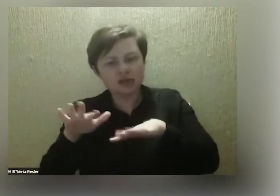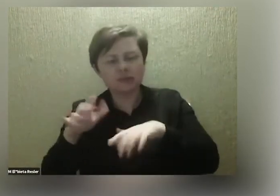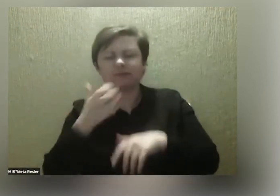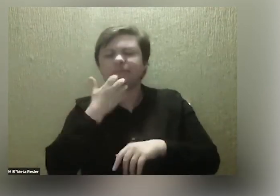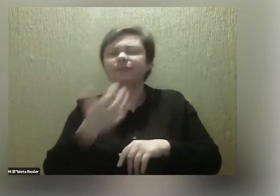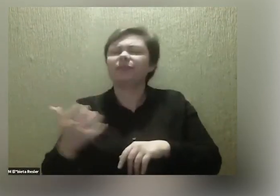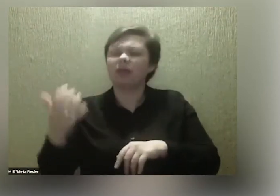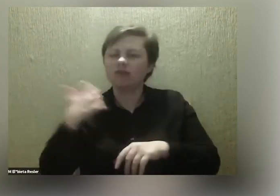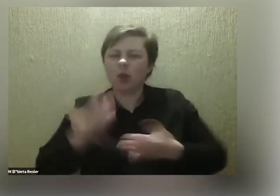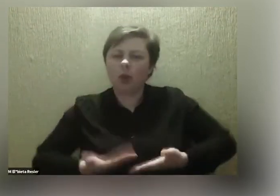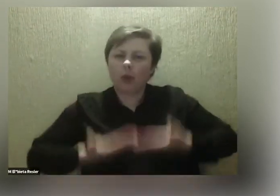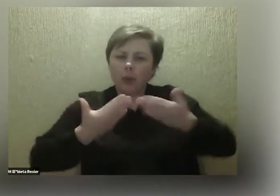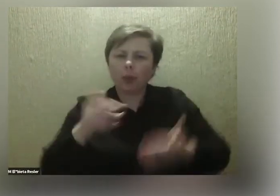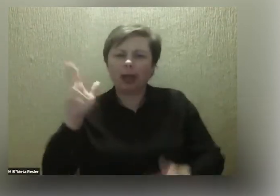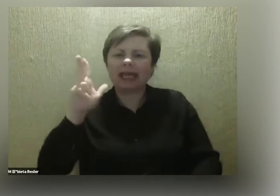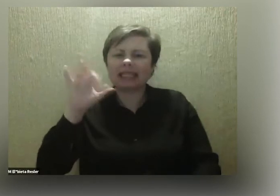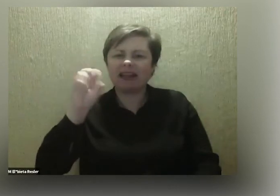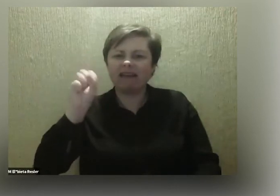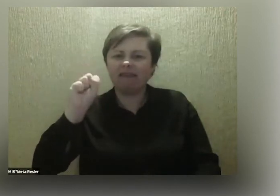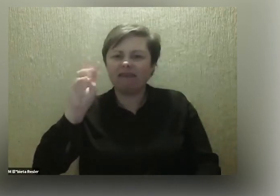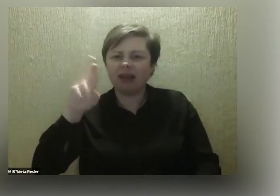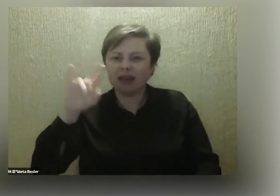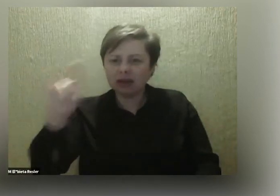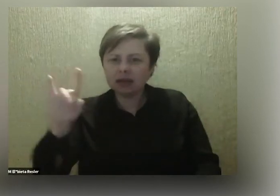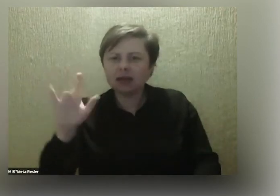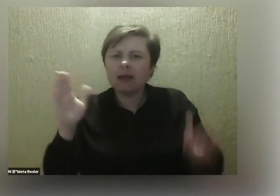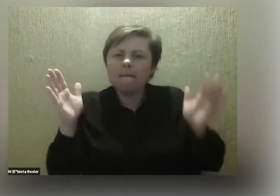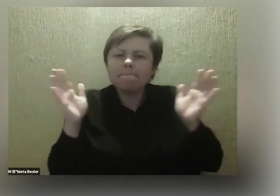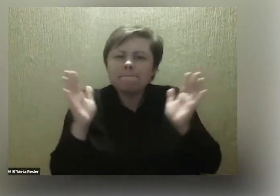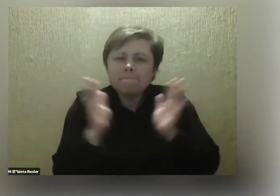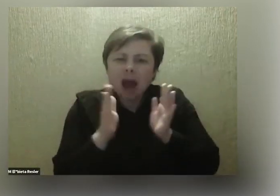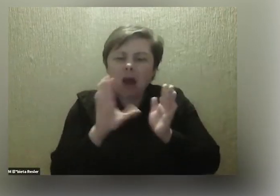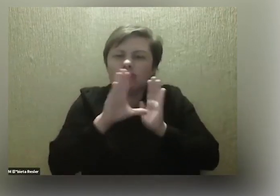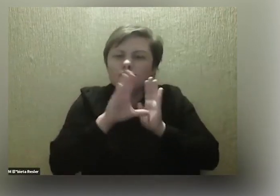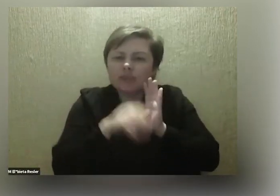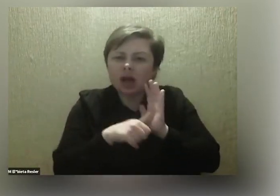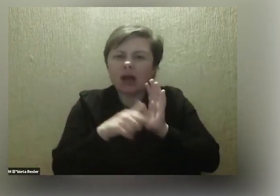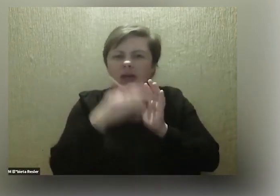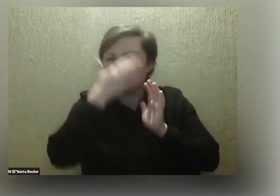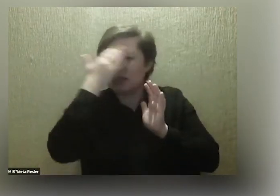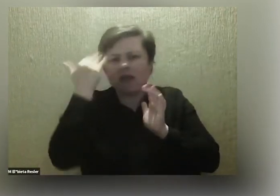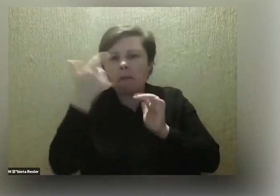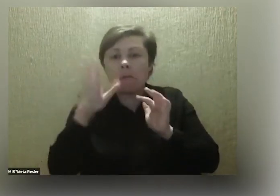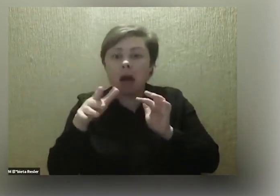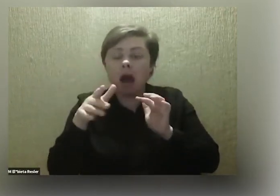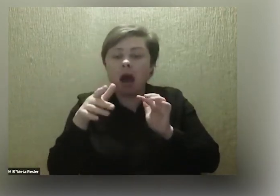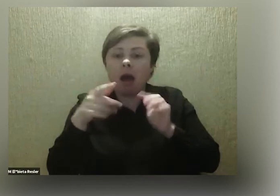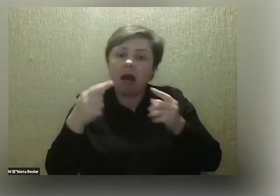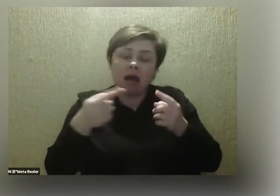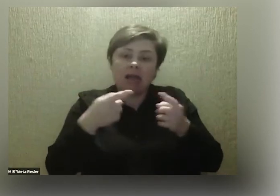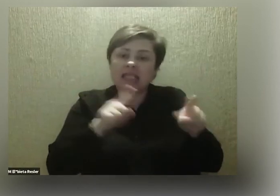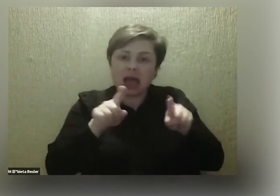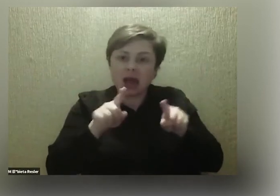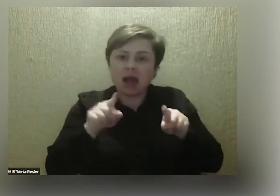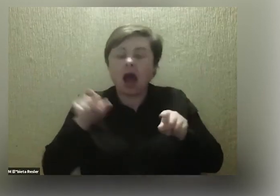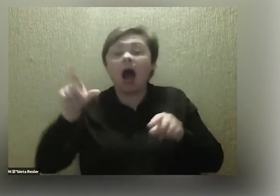rodziłam Ksawerego w małej miejscowości. Nie wiem, czy to ma jakieś znaczenie, czy nie. A tutaj rodziłam